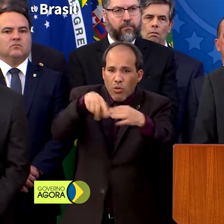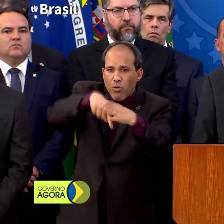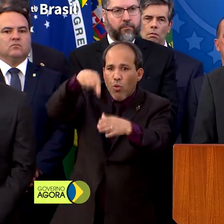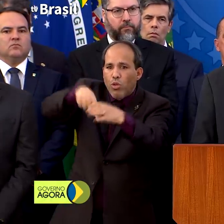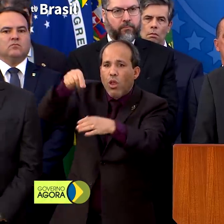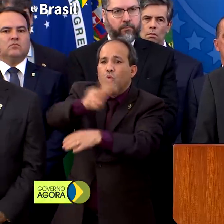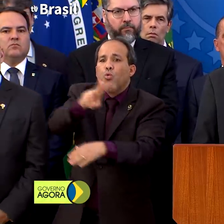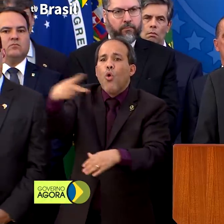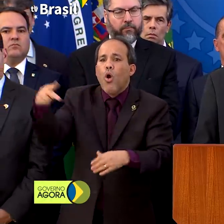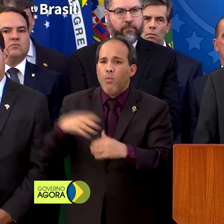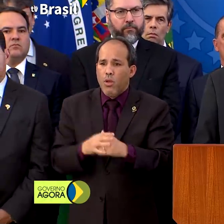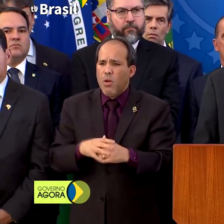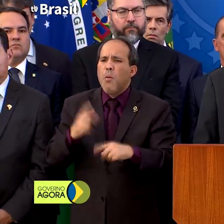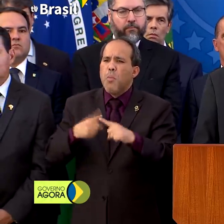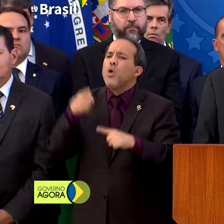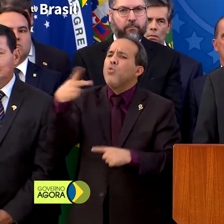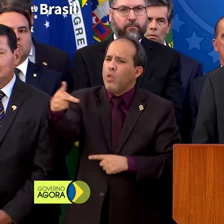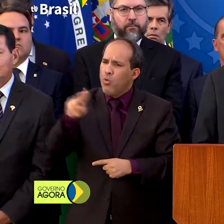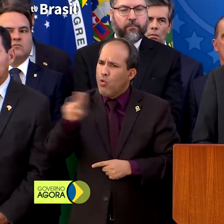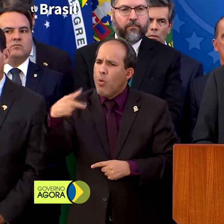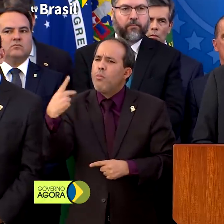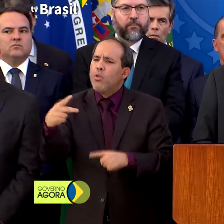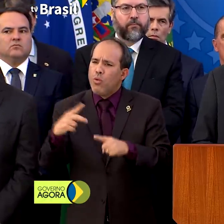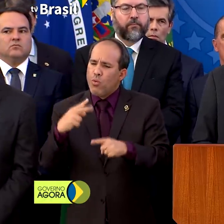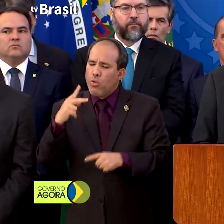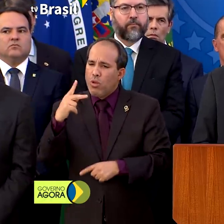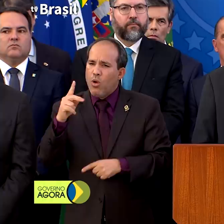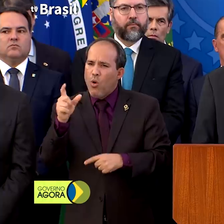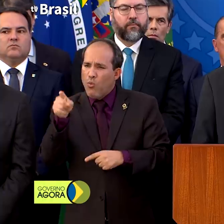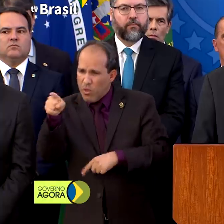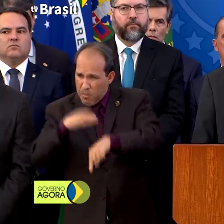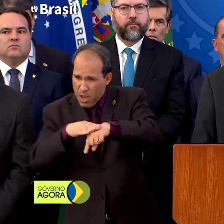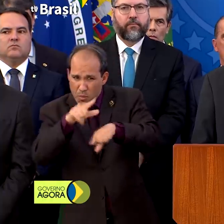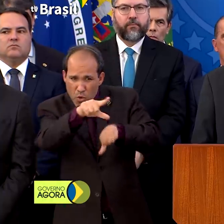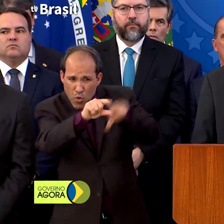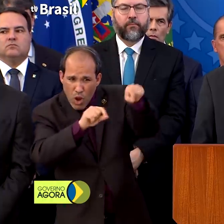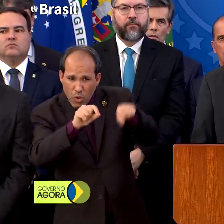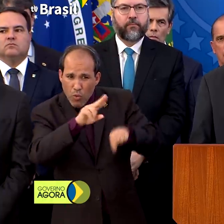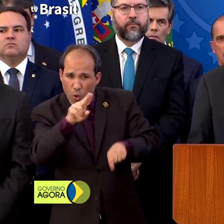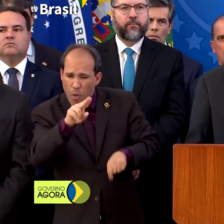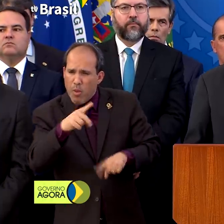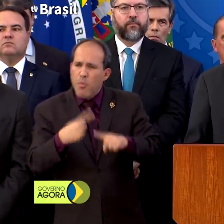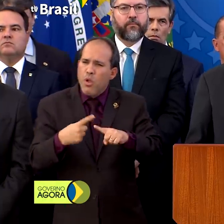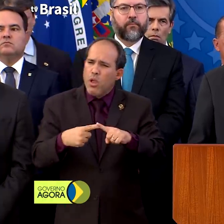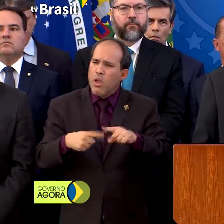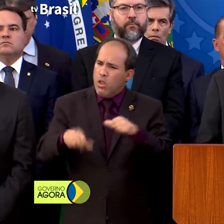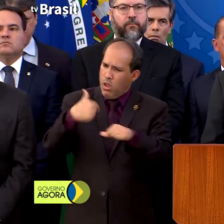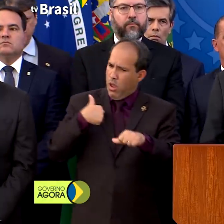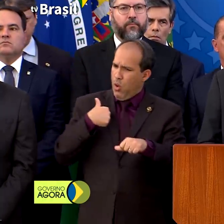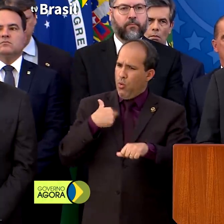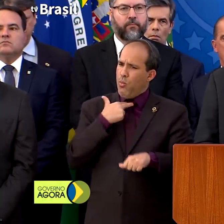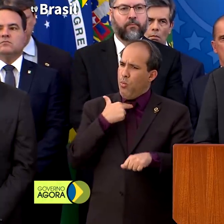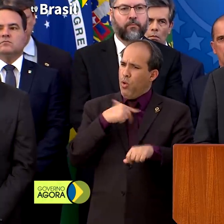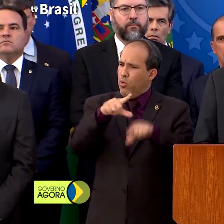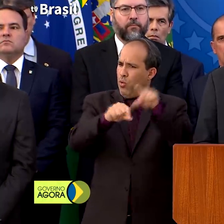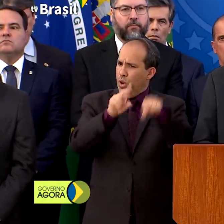que tem que ser o dele? E não, possivelmente, o meu? Ou um de consenso entre nós dois?